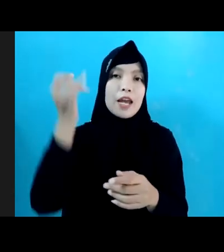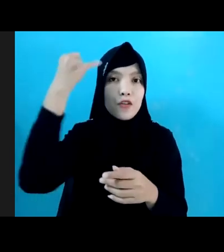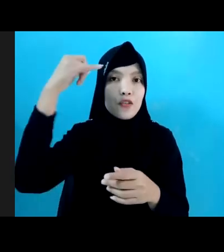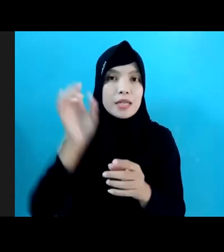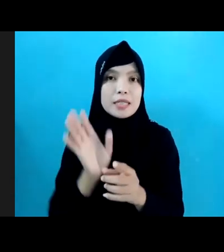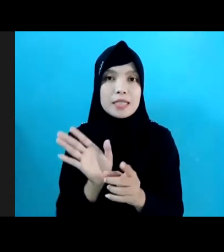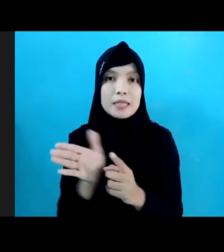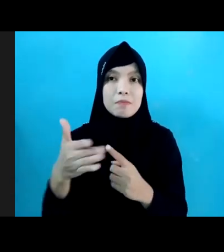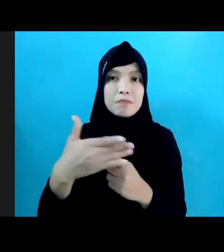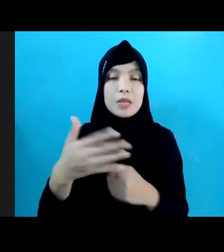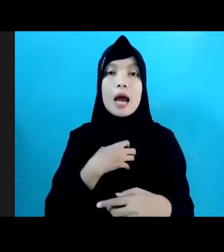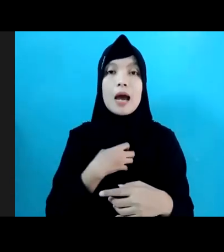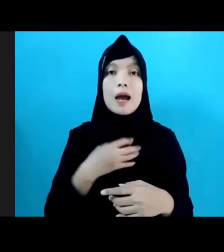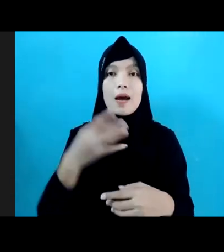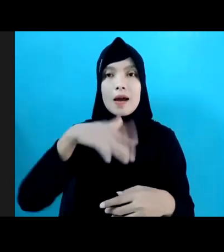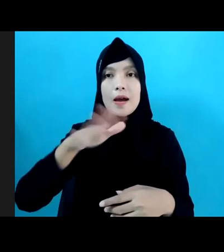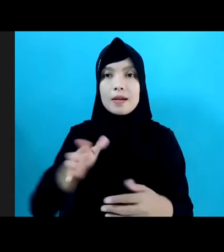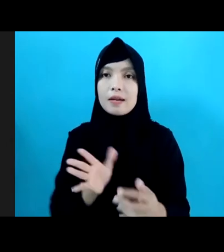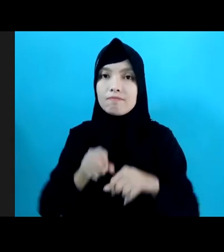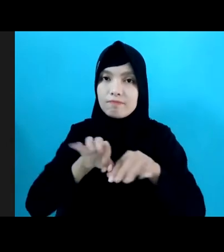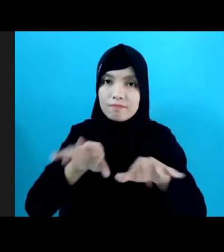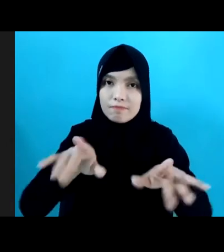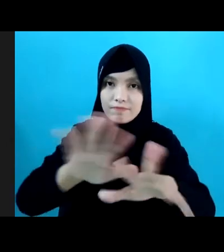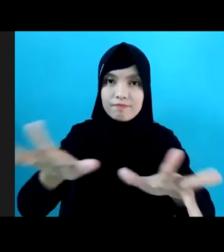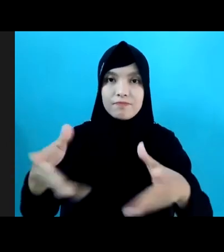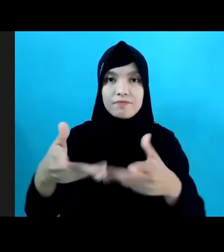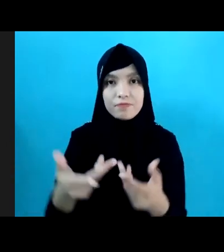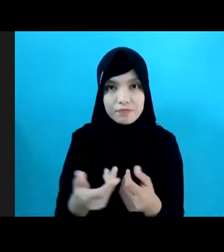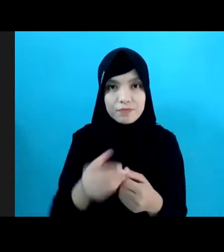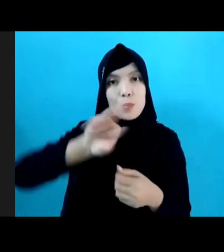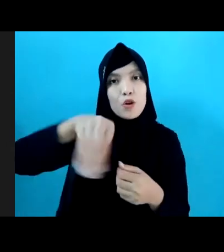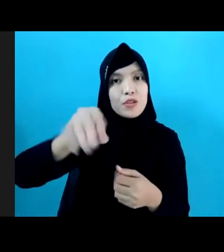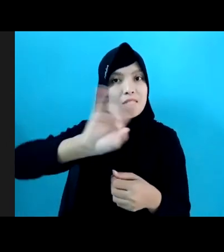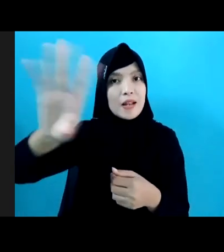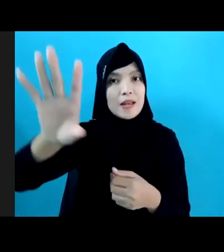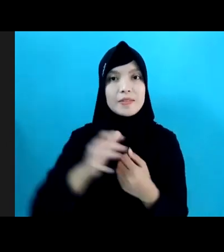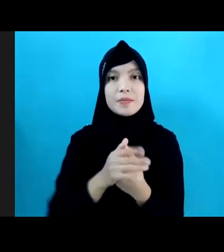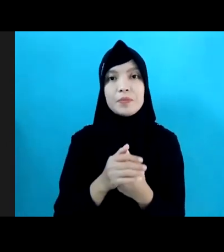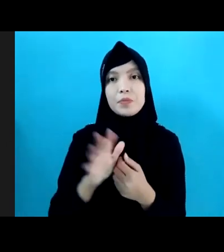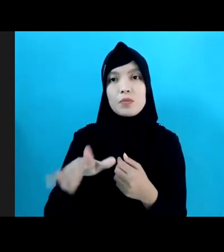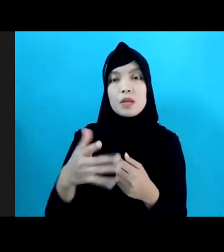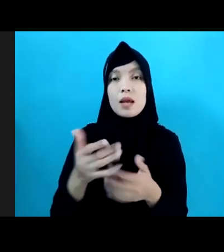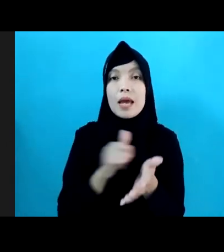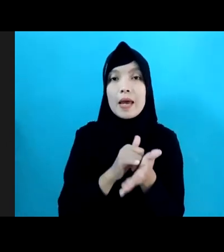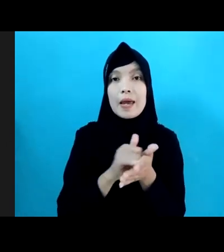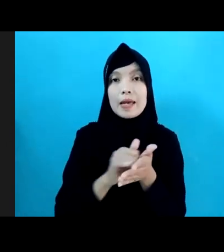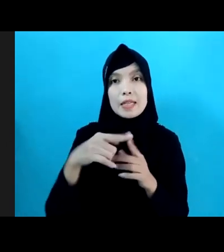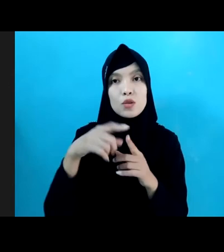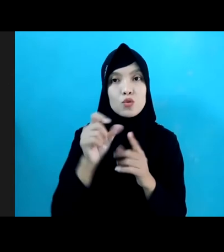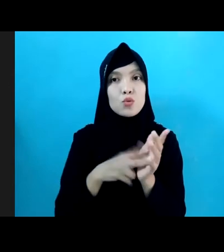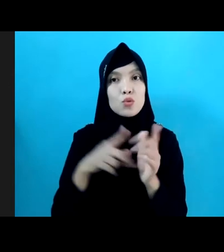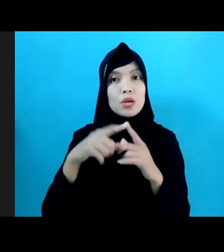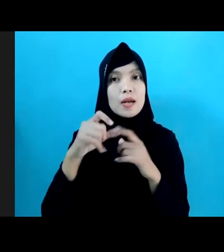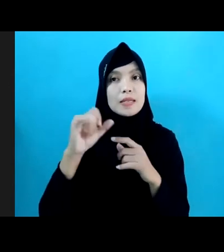tingkat provinsi, kota, dan kabupaten lain melalui Yayasan Sayang Itunas Jilid Save the Children terus